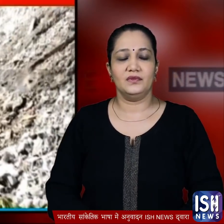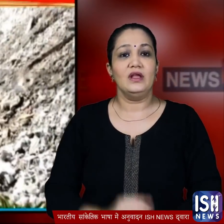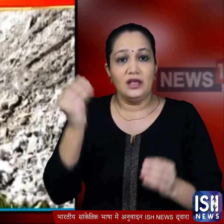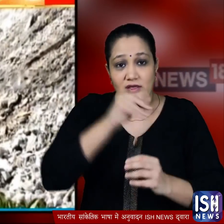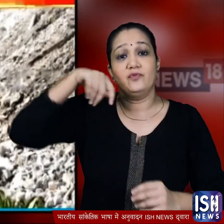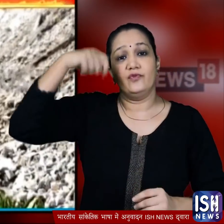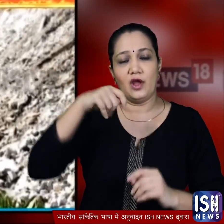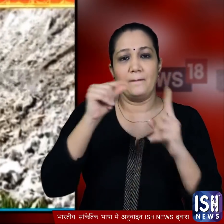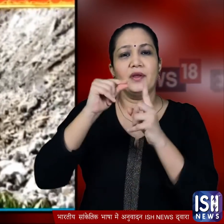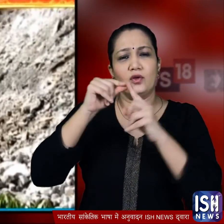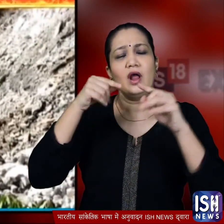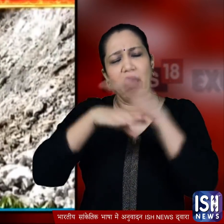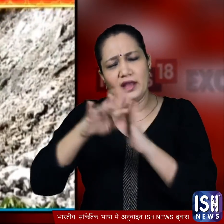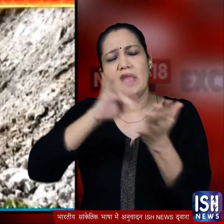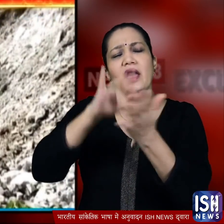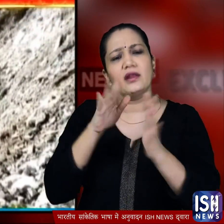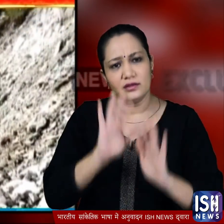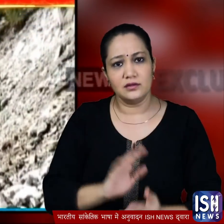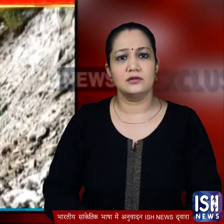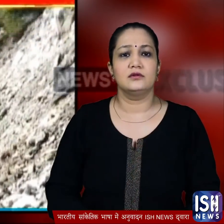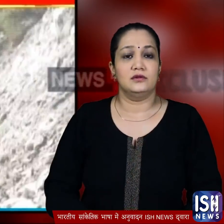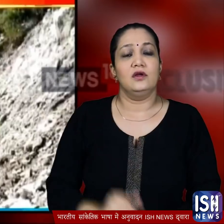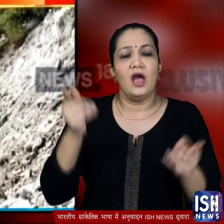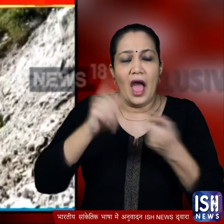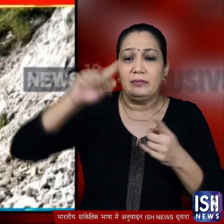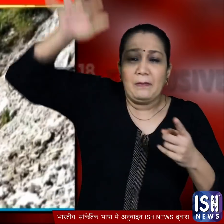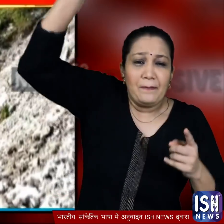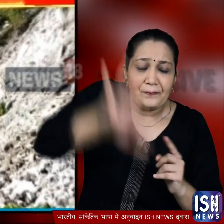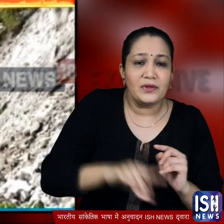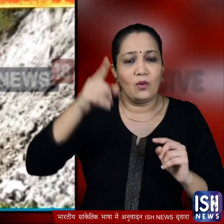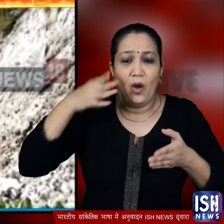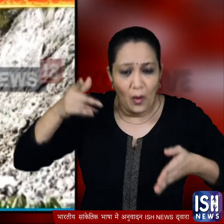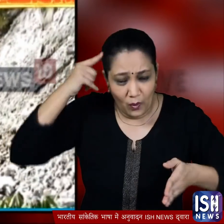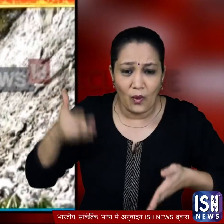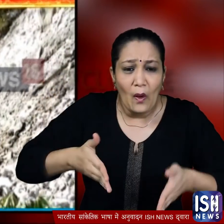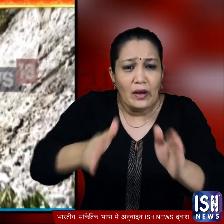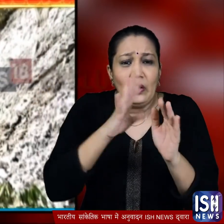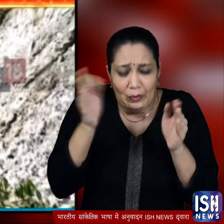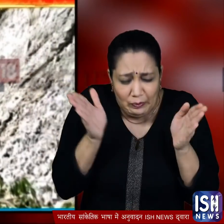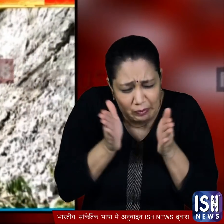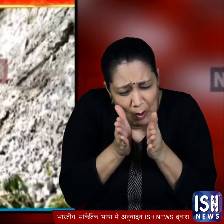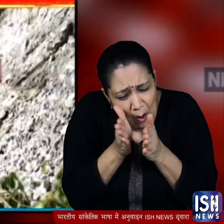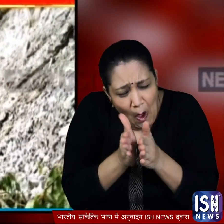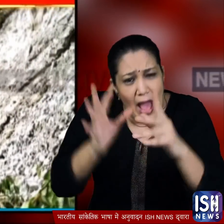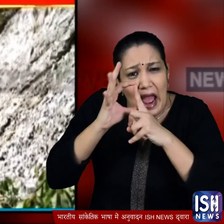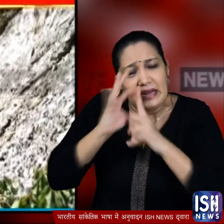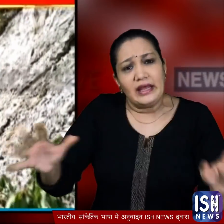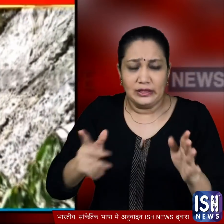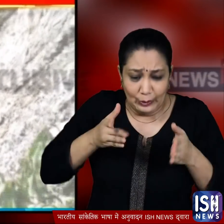जिसकी कुछ तस्वीरें पिथोरा गड़ के ही एक इलाके से सामने आई जहां पहाड के खिसकने के बाद सड़क के नाम पर संकरा और खतरनाक रास्ता बचा